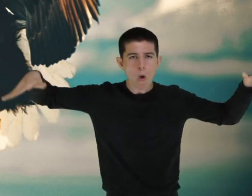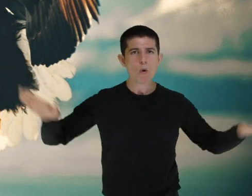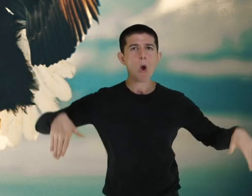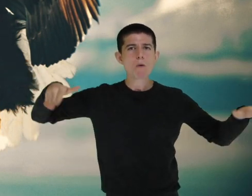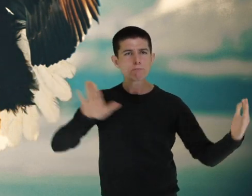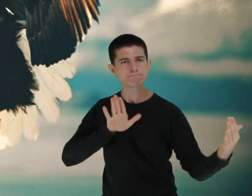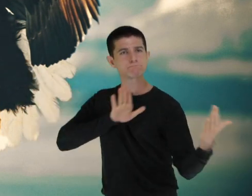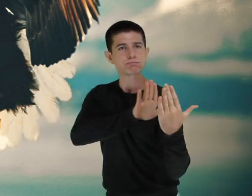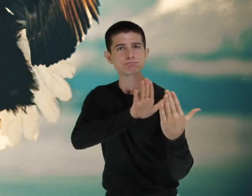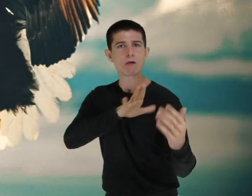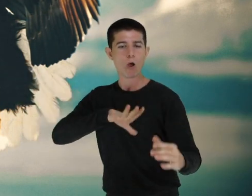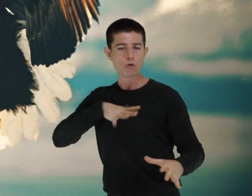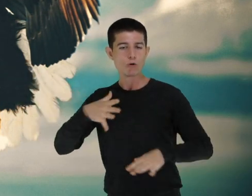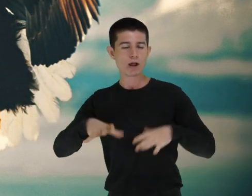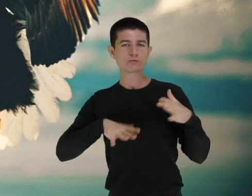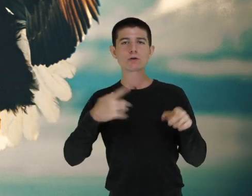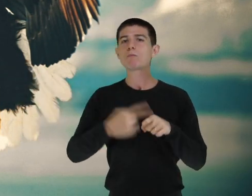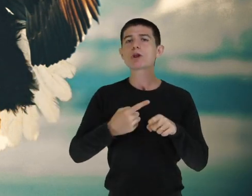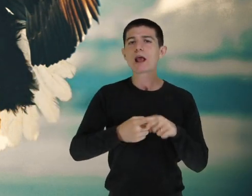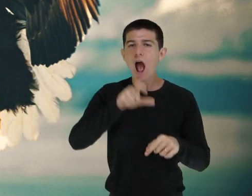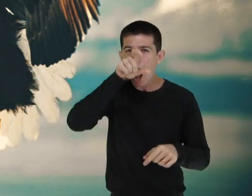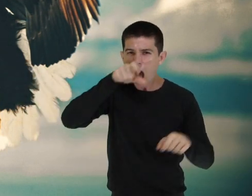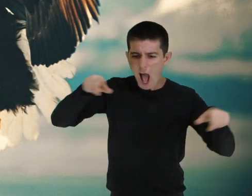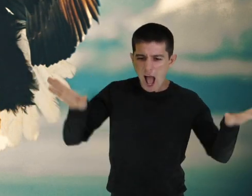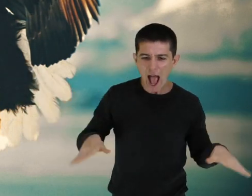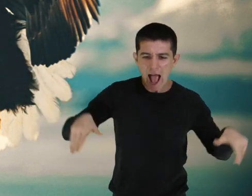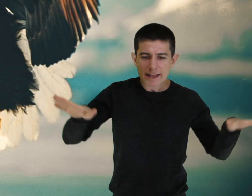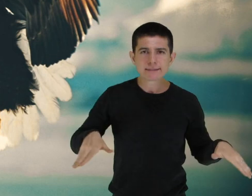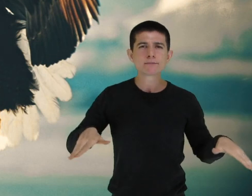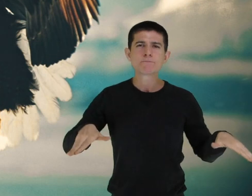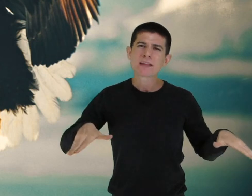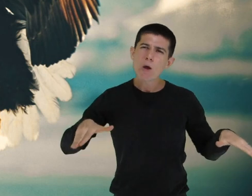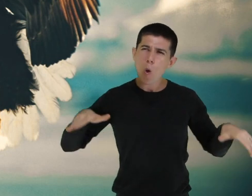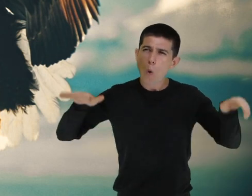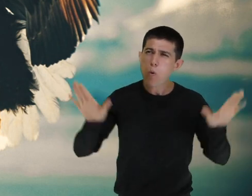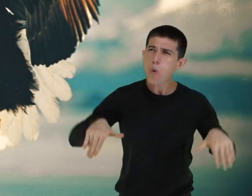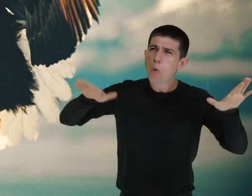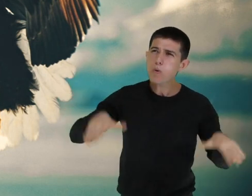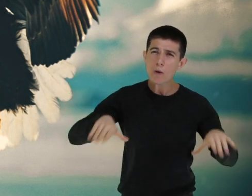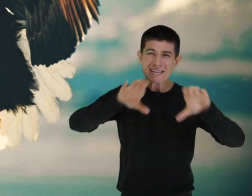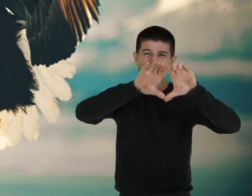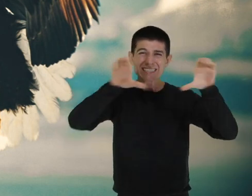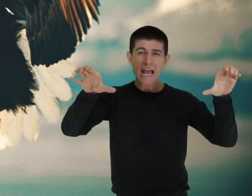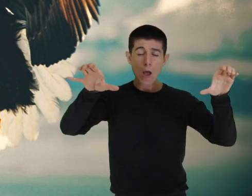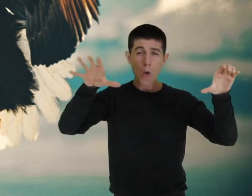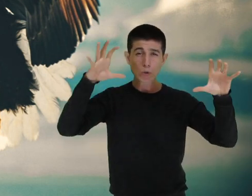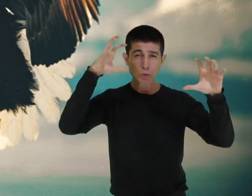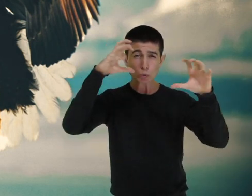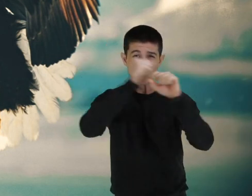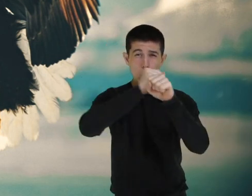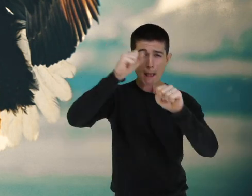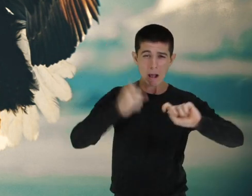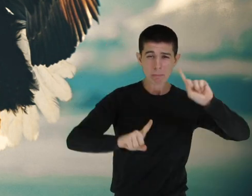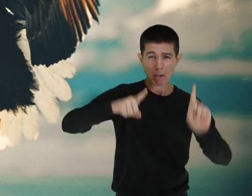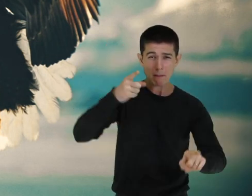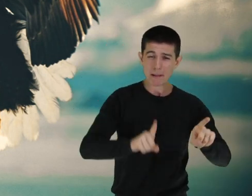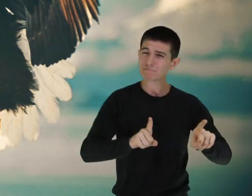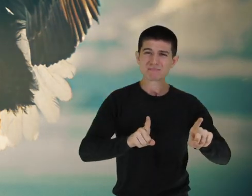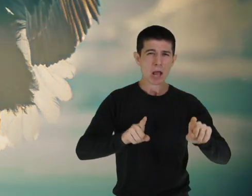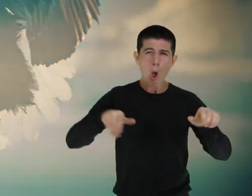Elas sabem que acima das nuvens escuras, da tempestade e dos choques elétricos, o sol brilha.